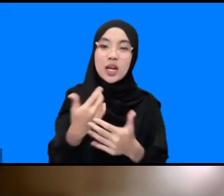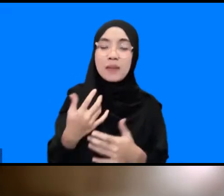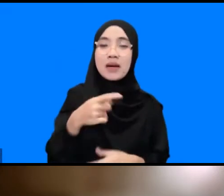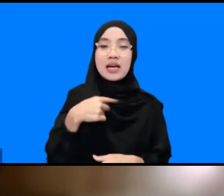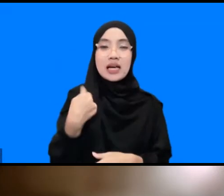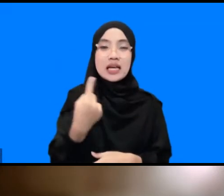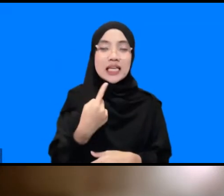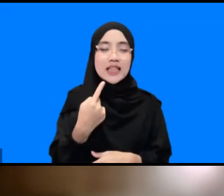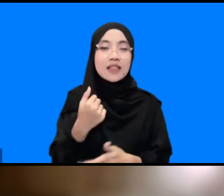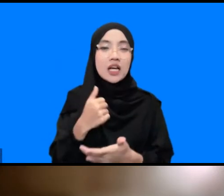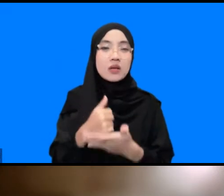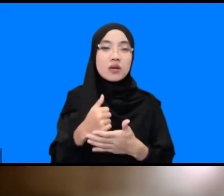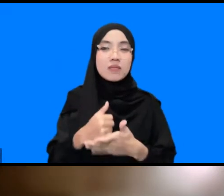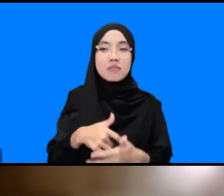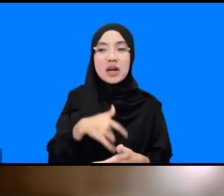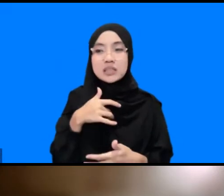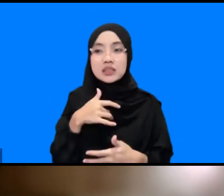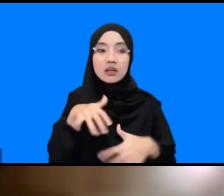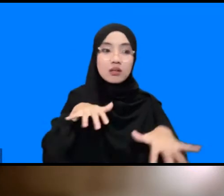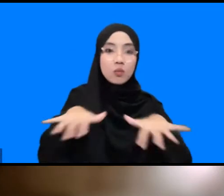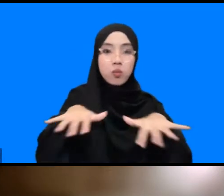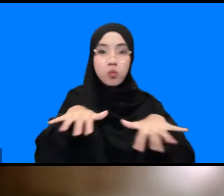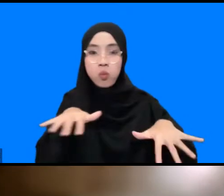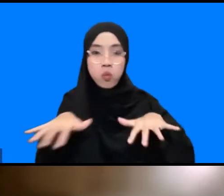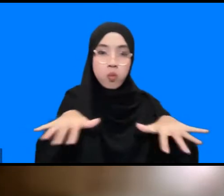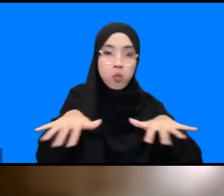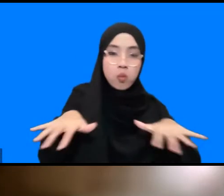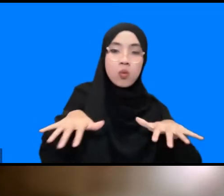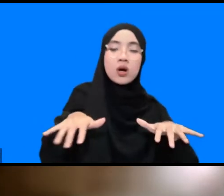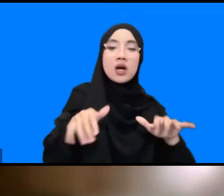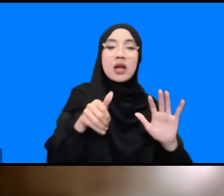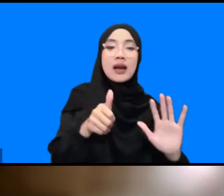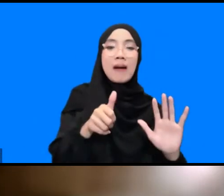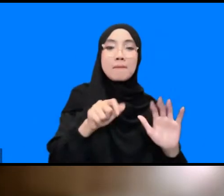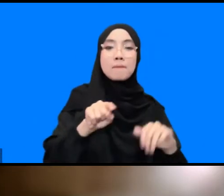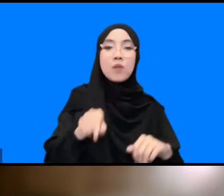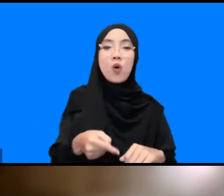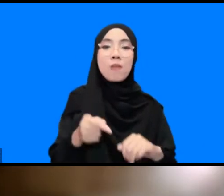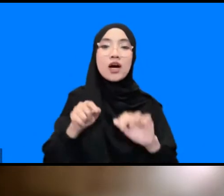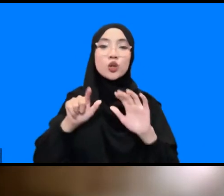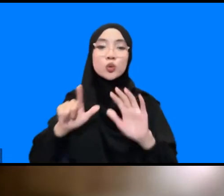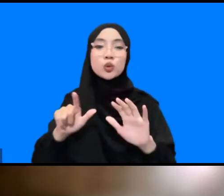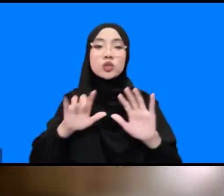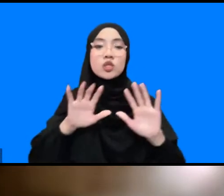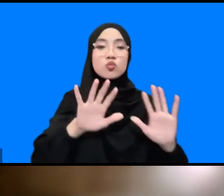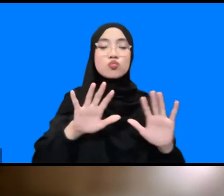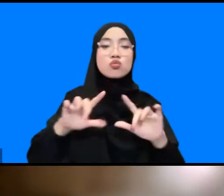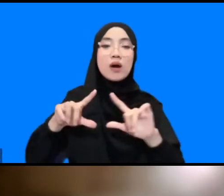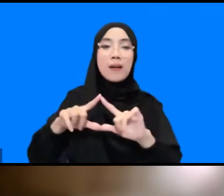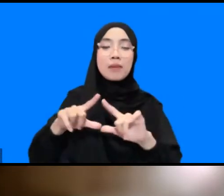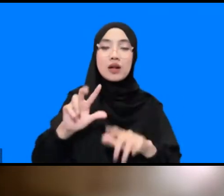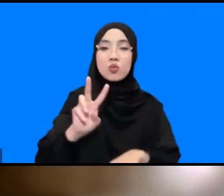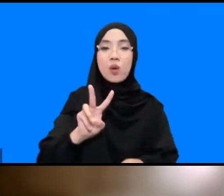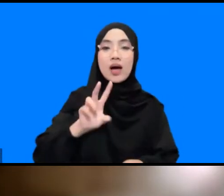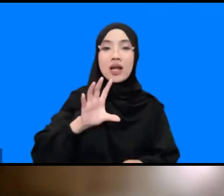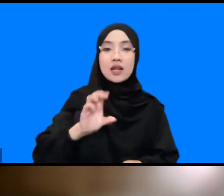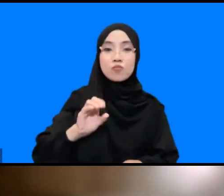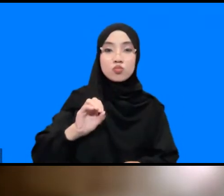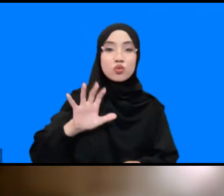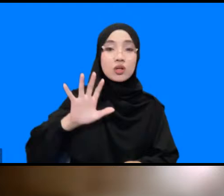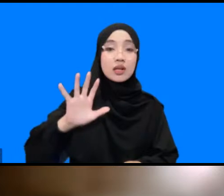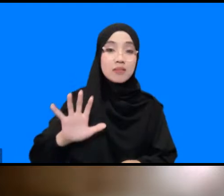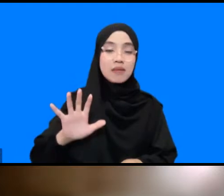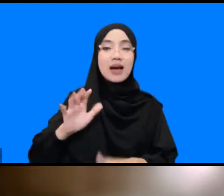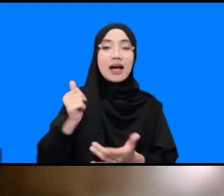kena apa merasakan gempa pertama kali itu gempa 6,7 skala riter 10 April 2005 yang asalnya